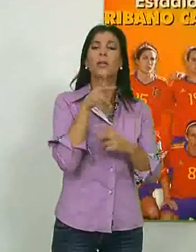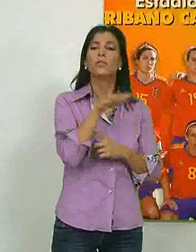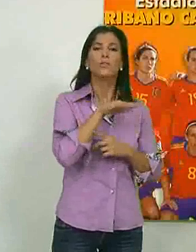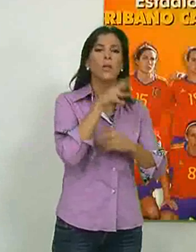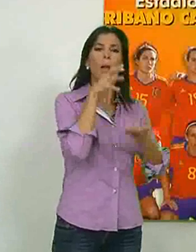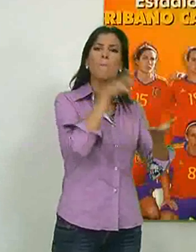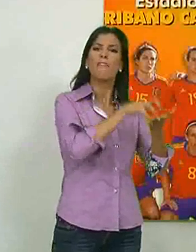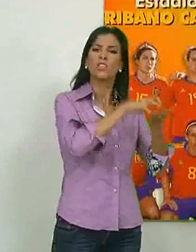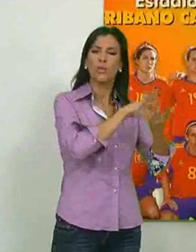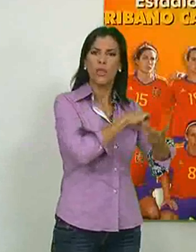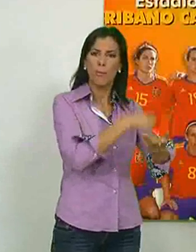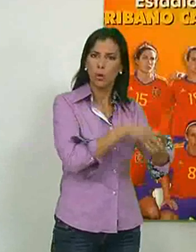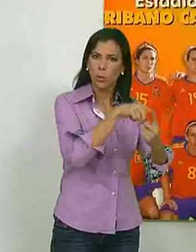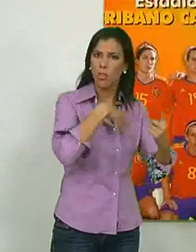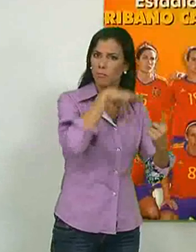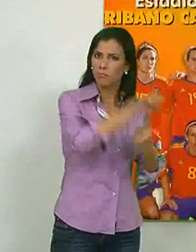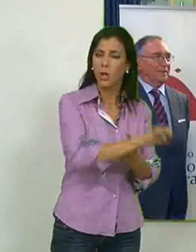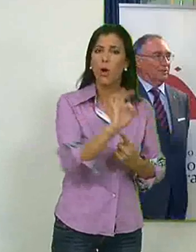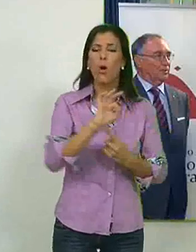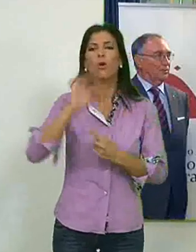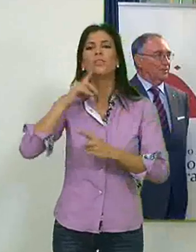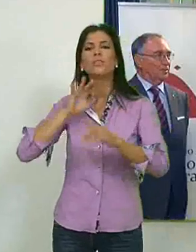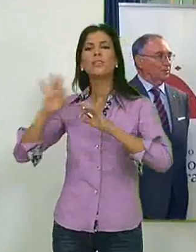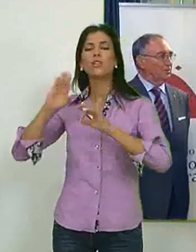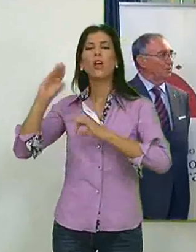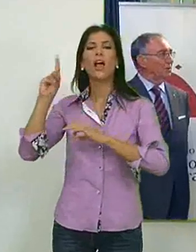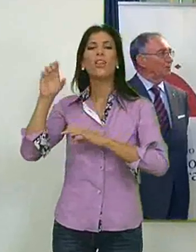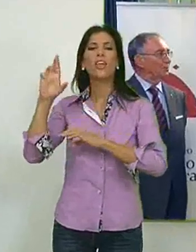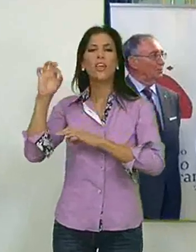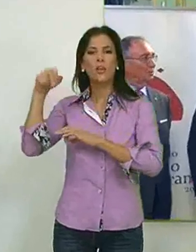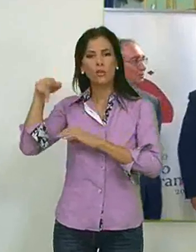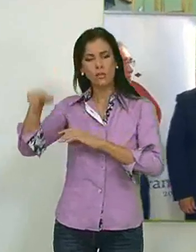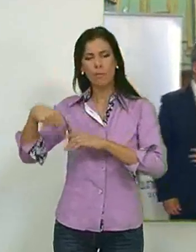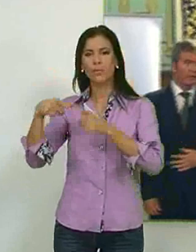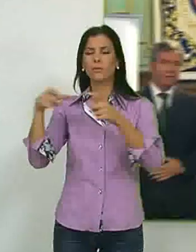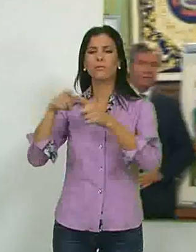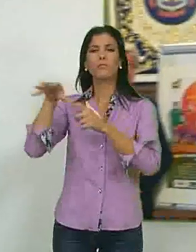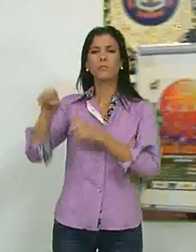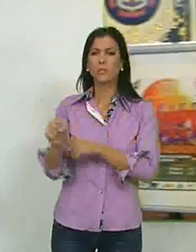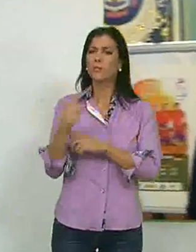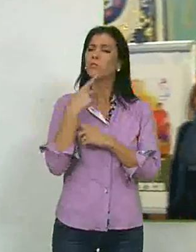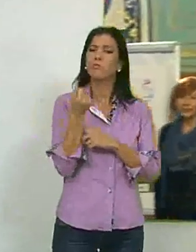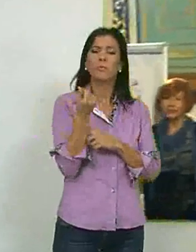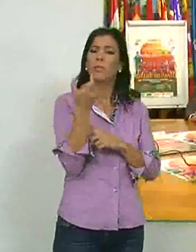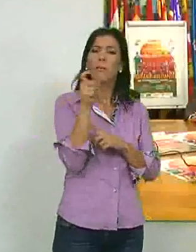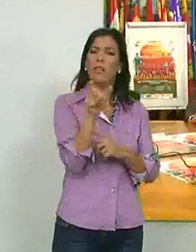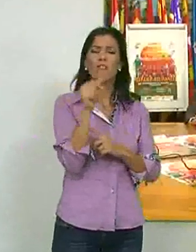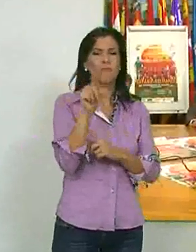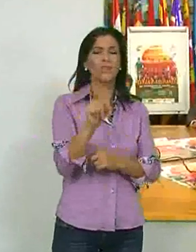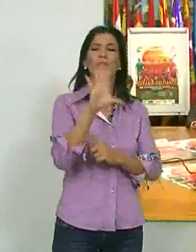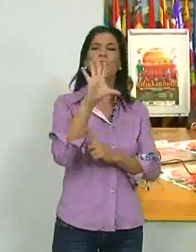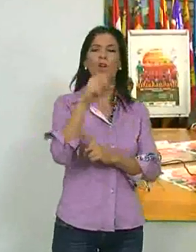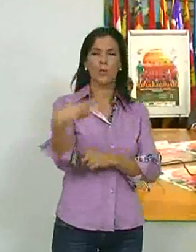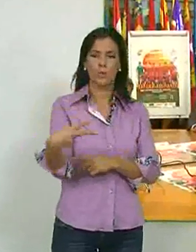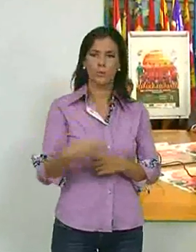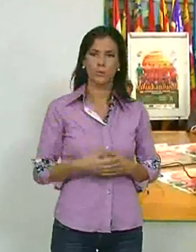tanto en el pabellón municipal de deportes como en la taquilla del Teatro Calderón de la Barca de Motril por un precio simbólico de